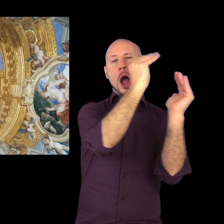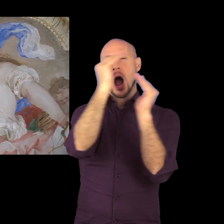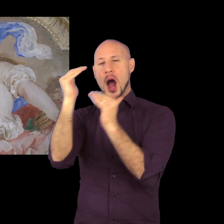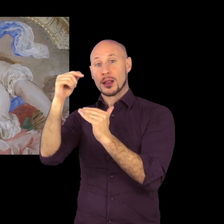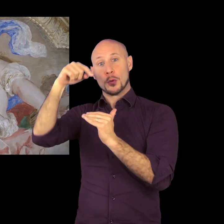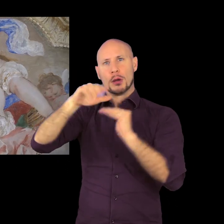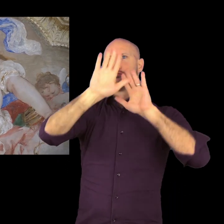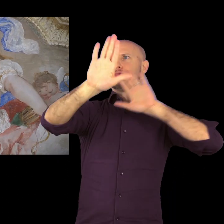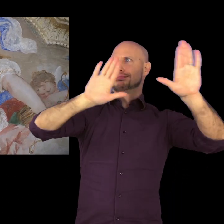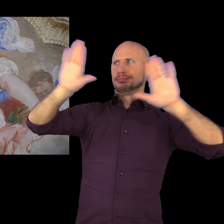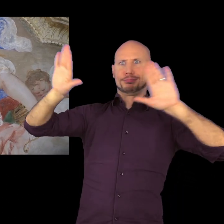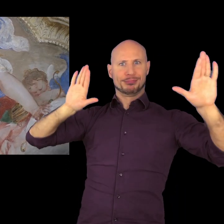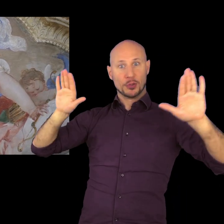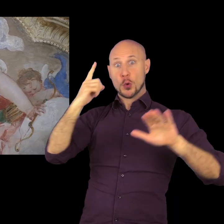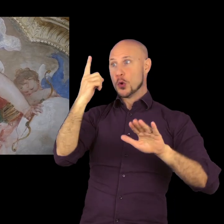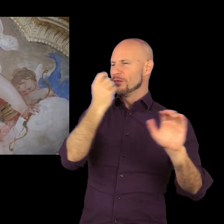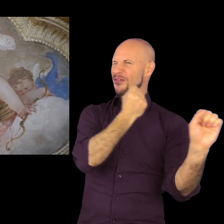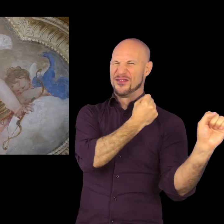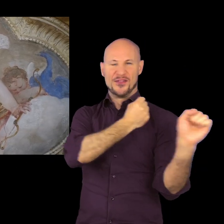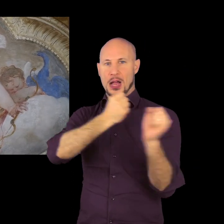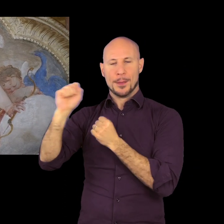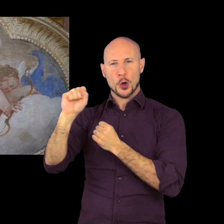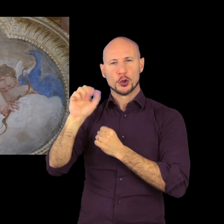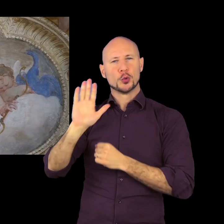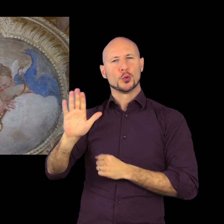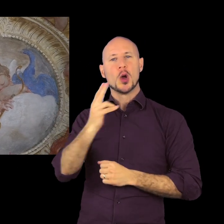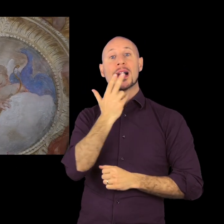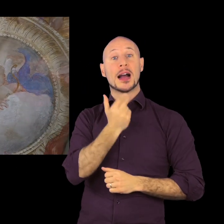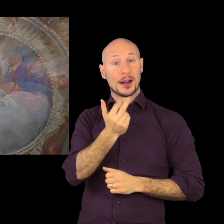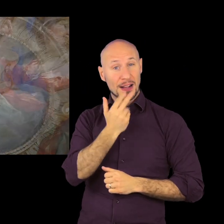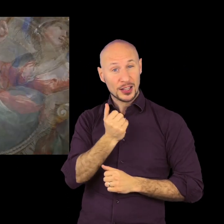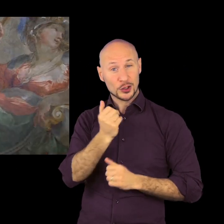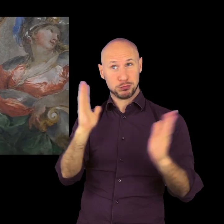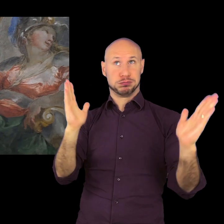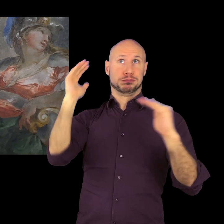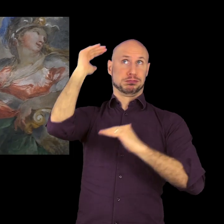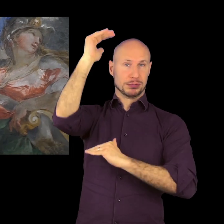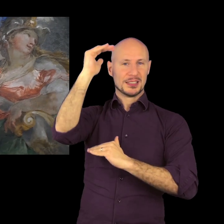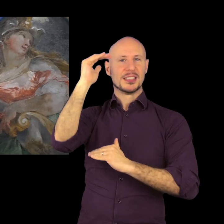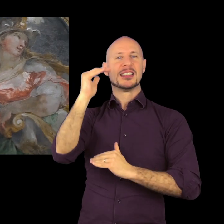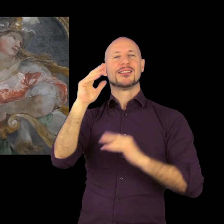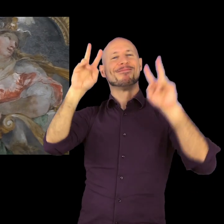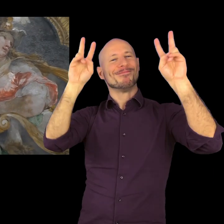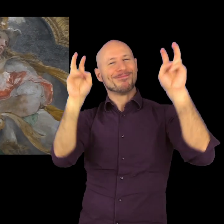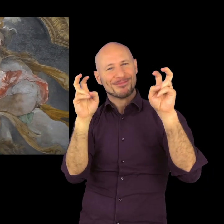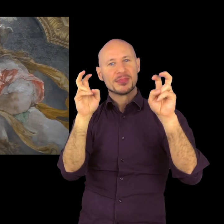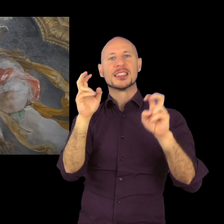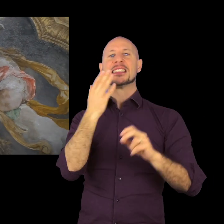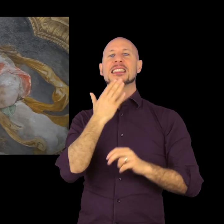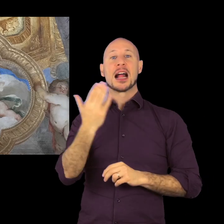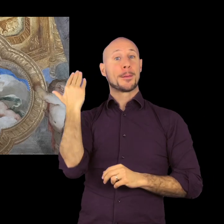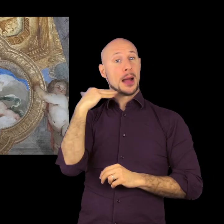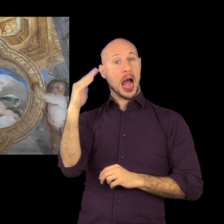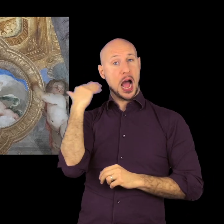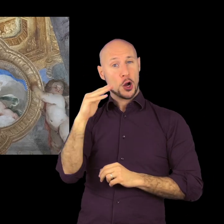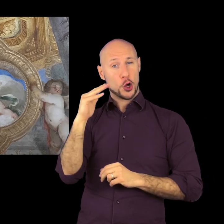proprio la preziosità delle lumeggiature dorate che impreziosiscono quest'ambiente che doveva essere reso ancora più ricco poi